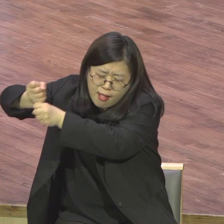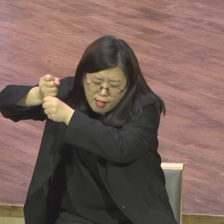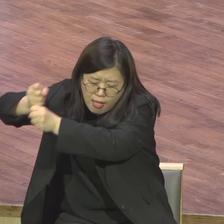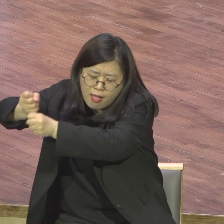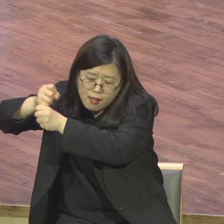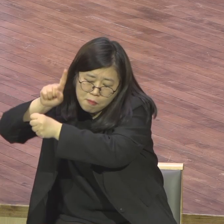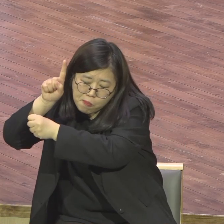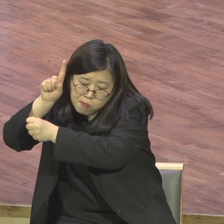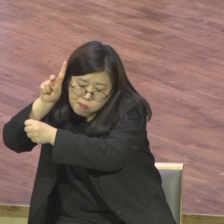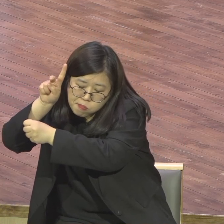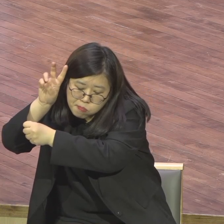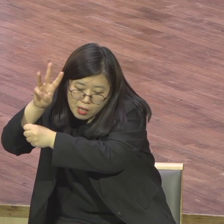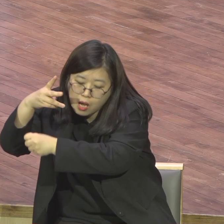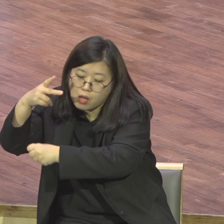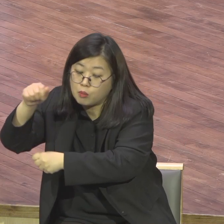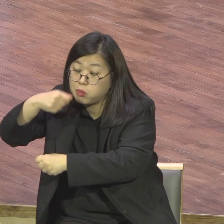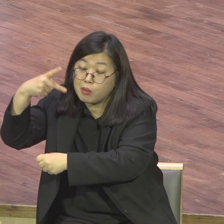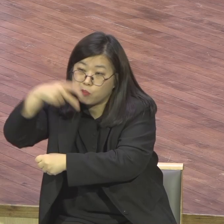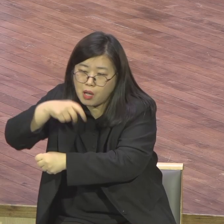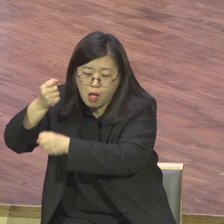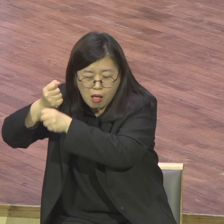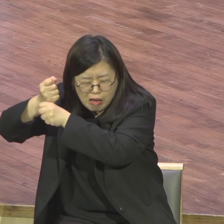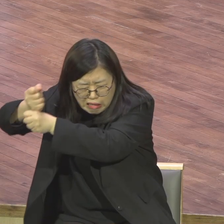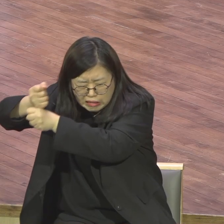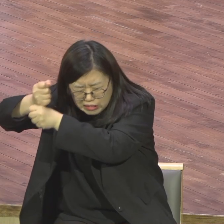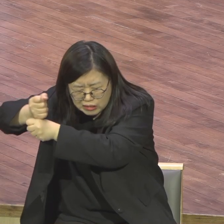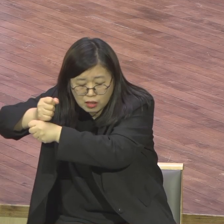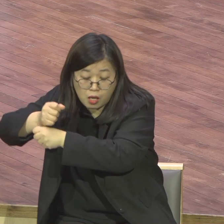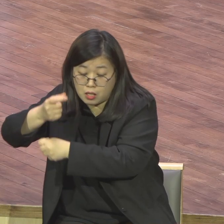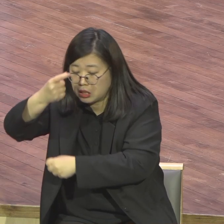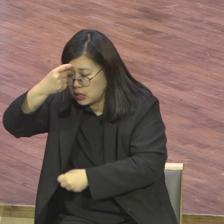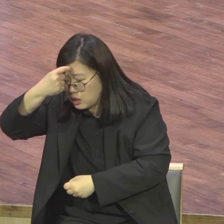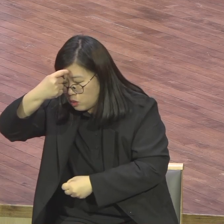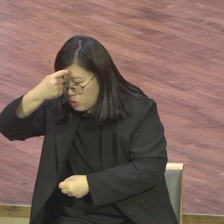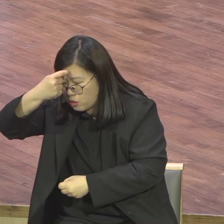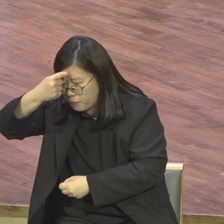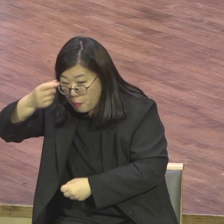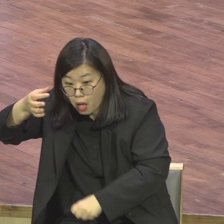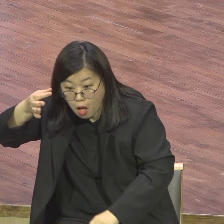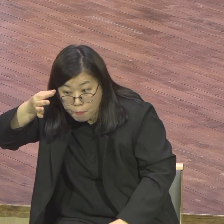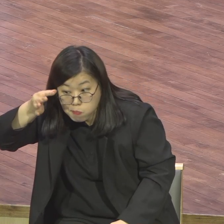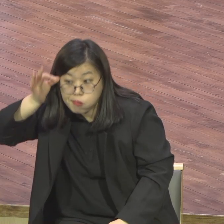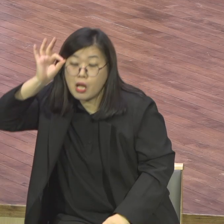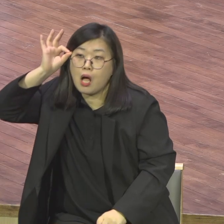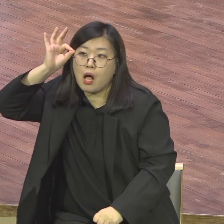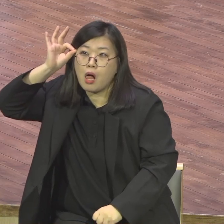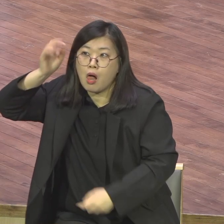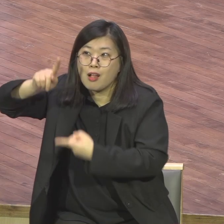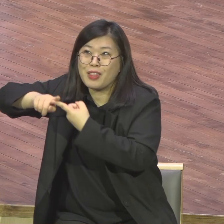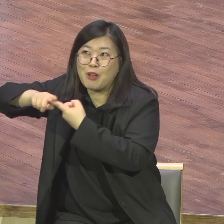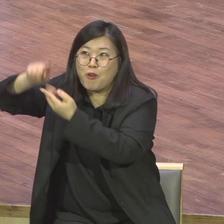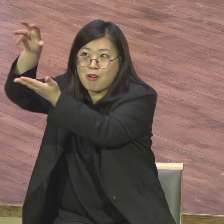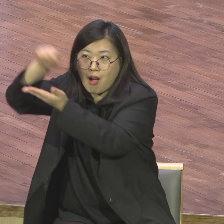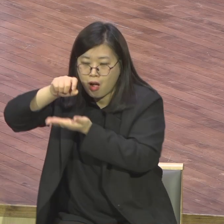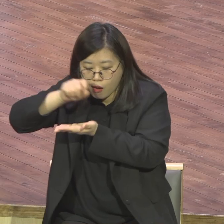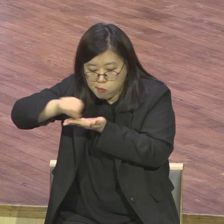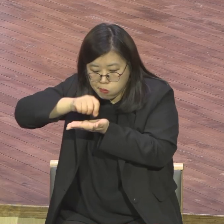그렇잖아요 다 저어가지고 그걸 그라라 교사들하고 의논해서 하니까 맡은 직분의 배 이상 최하 배 이상